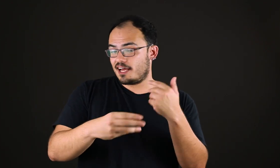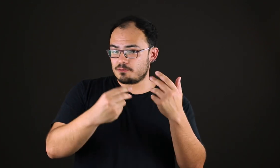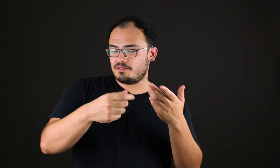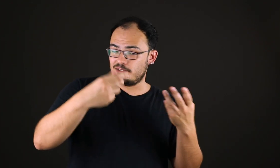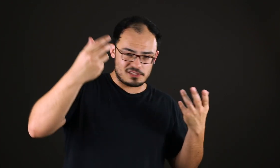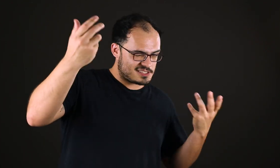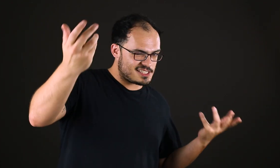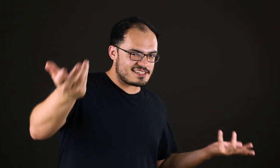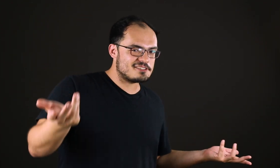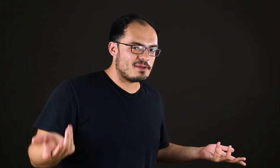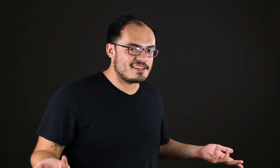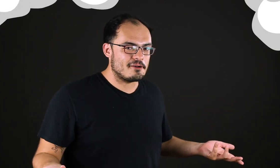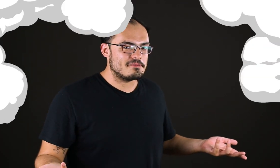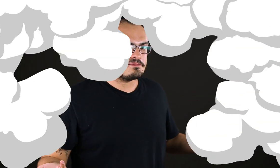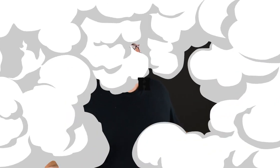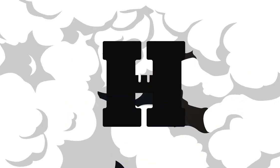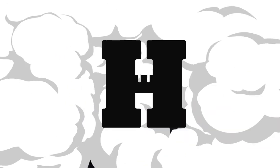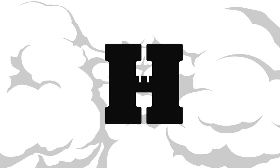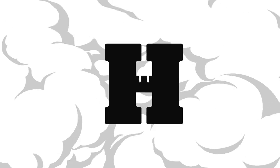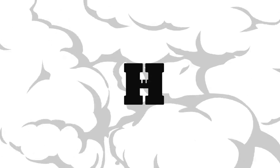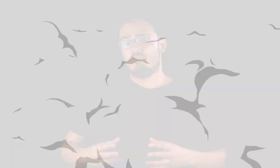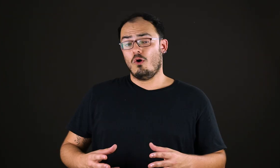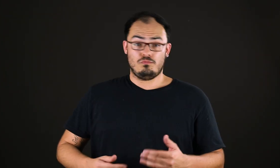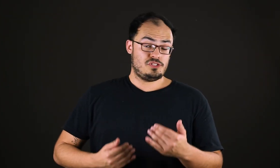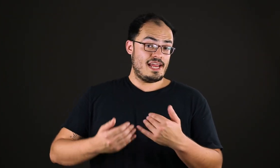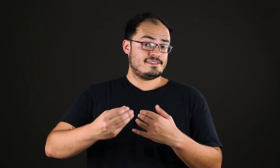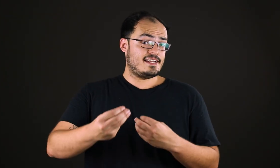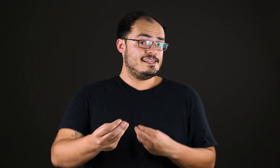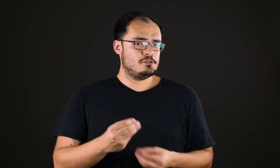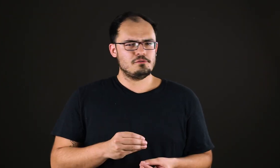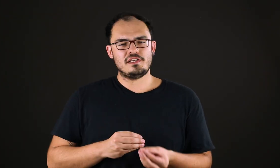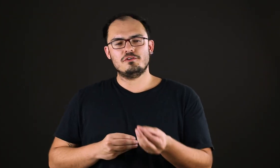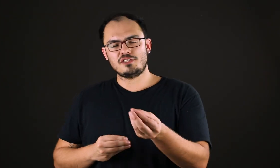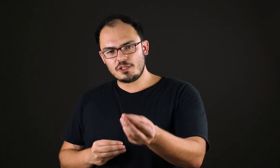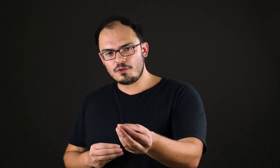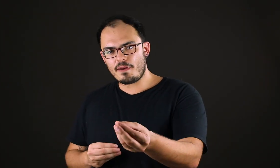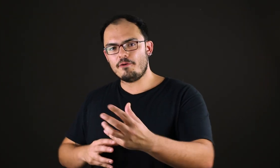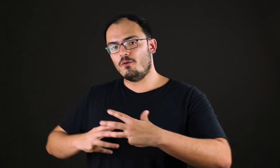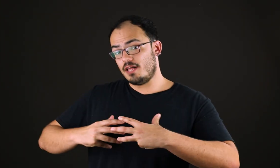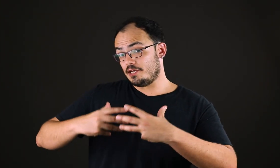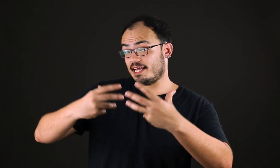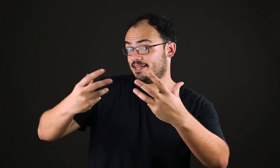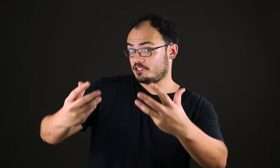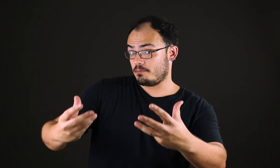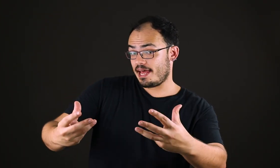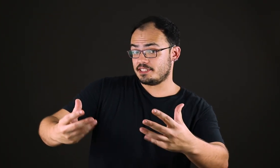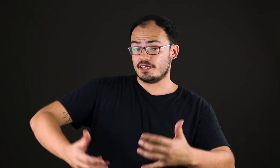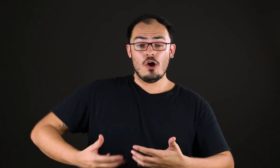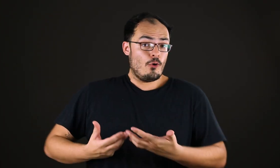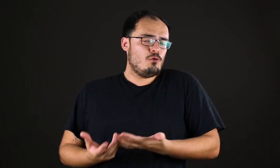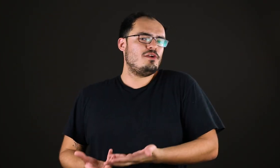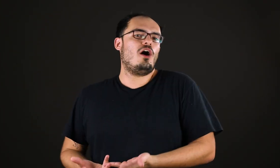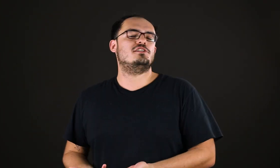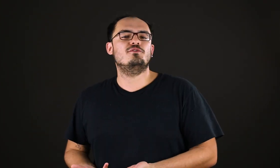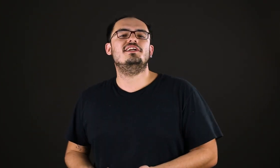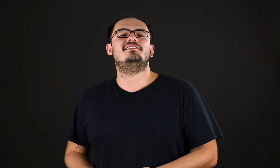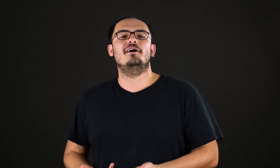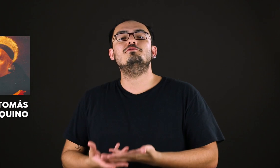traz uma visão distinta de Platão. Bom, já entrando no finalzinho do Império Romano e na Idade Média, o filósofo cristão